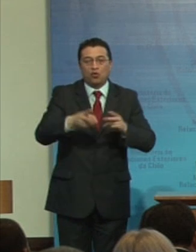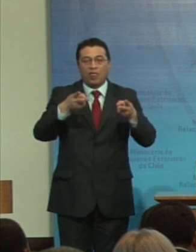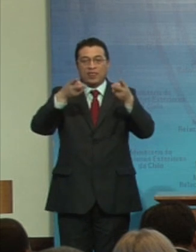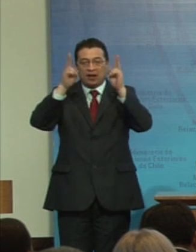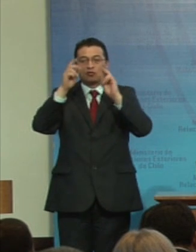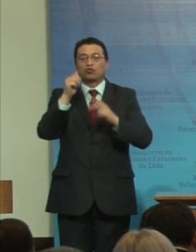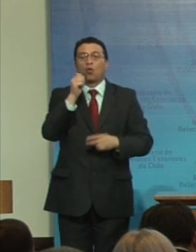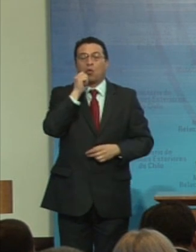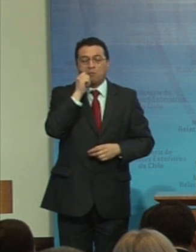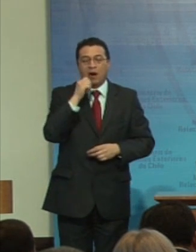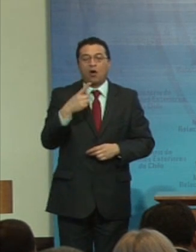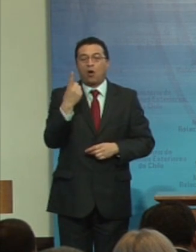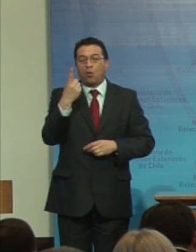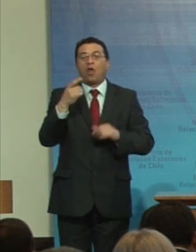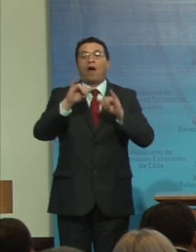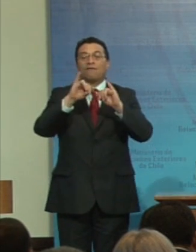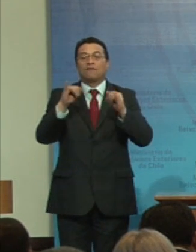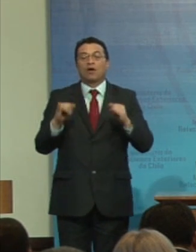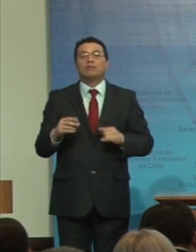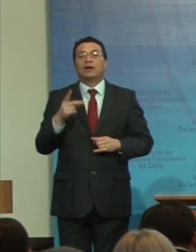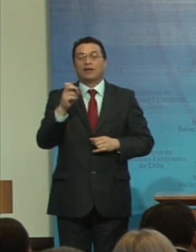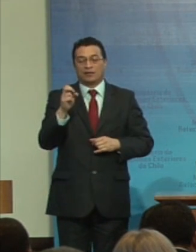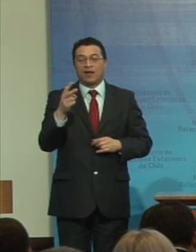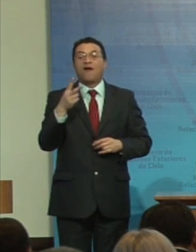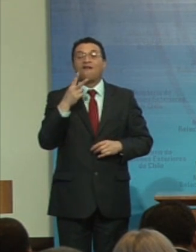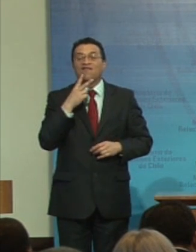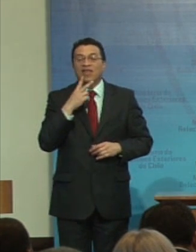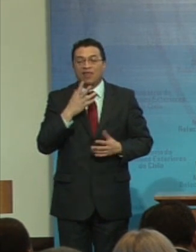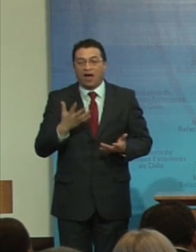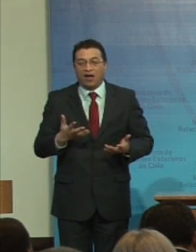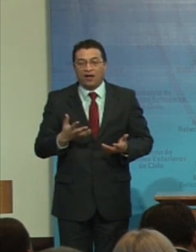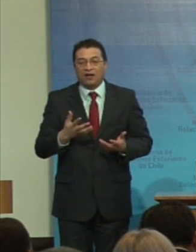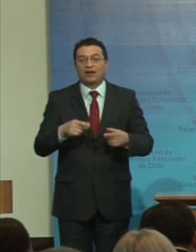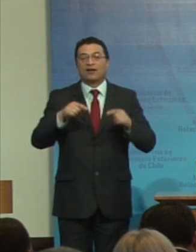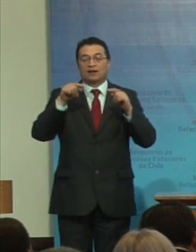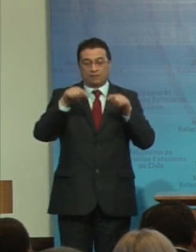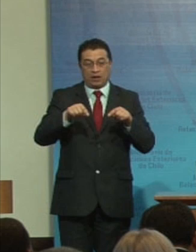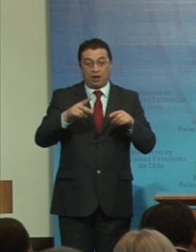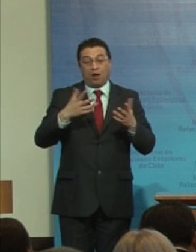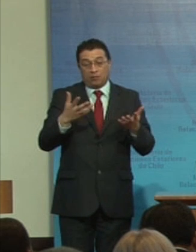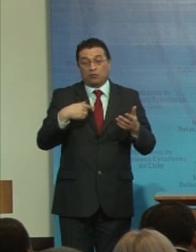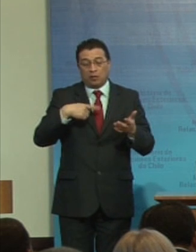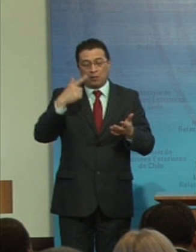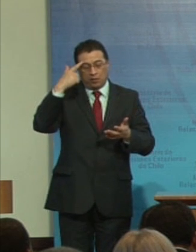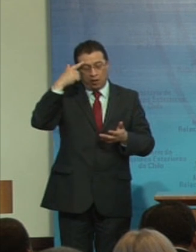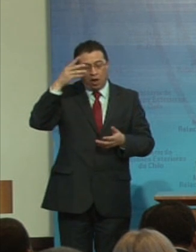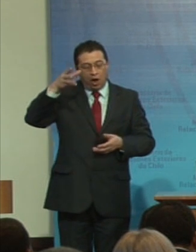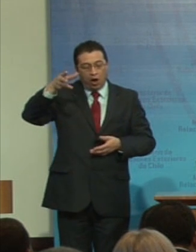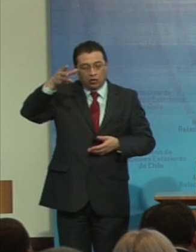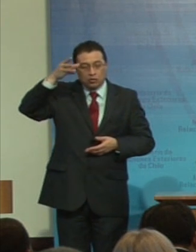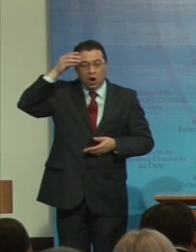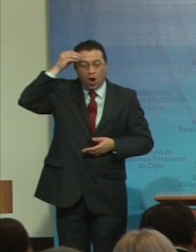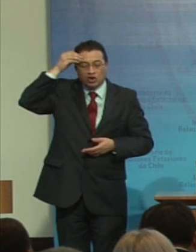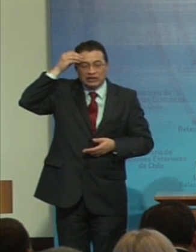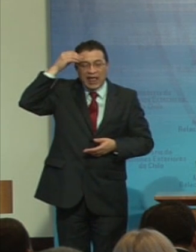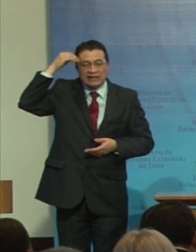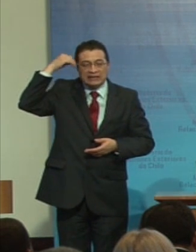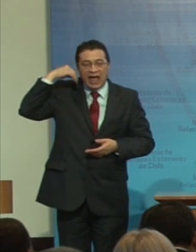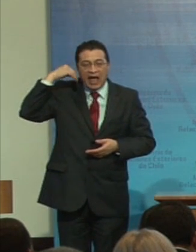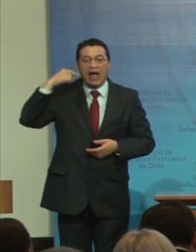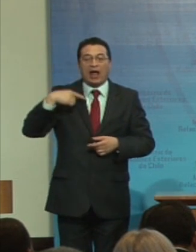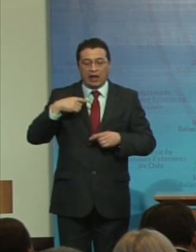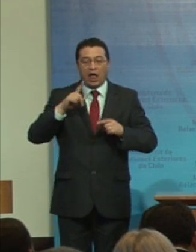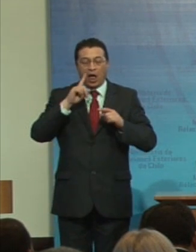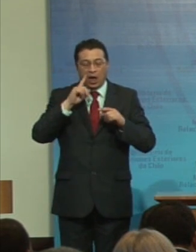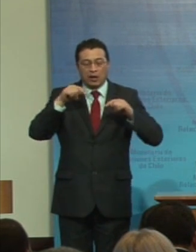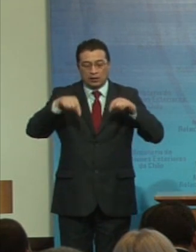como un estilo de vida y por lo mismo yo creo que la toma de conciencia es el